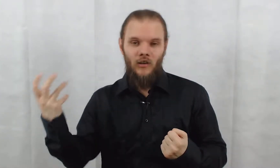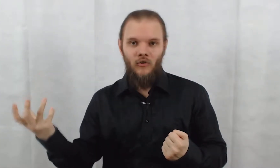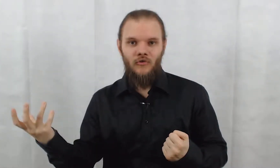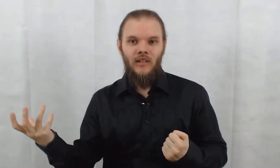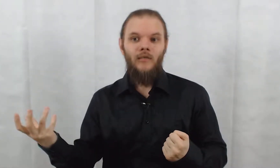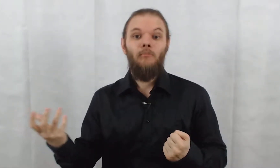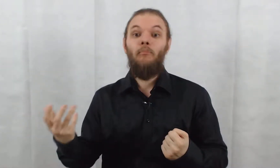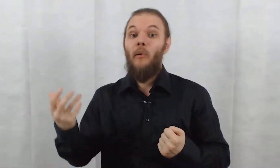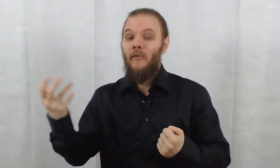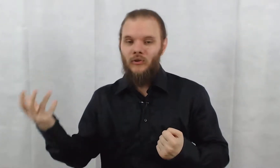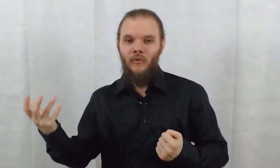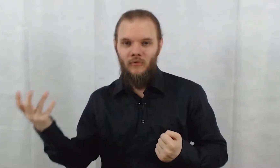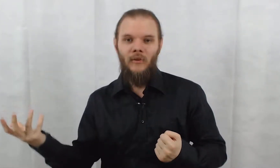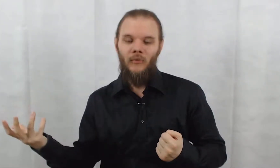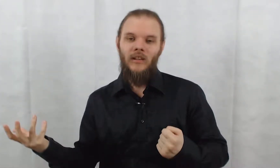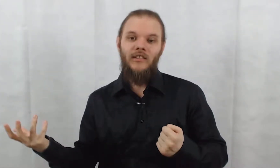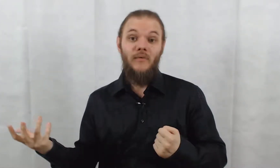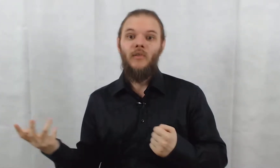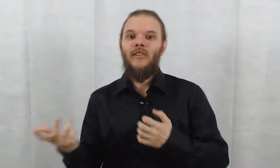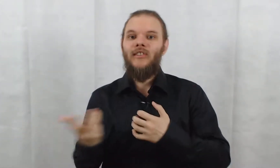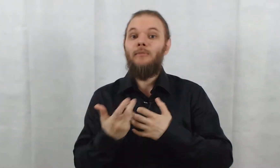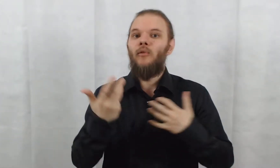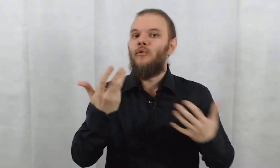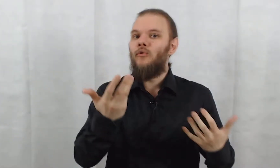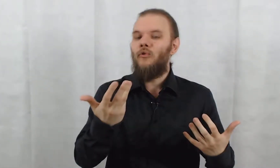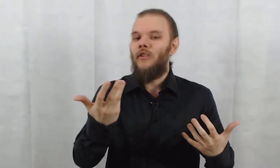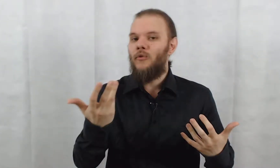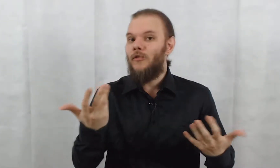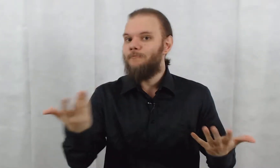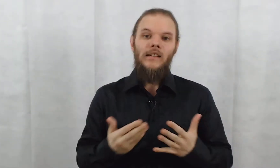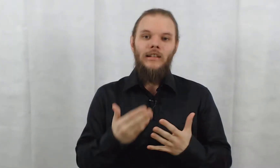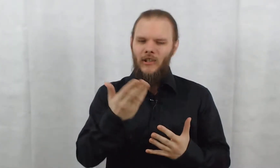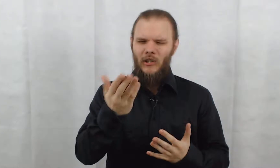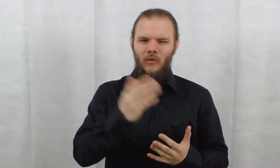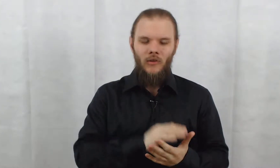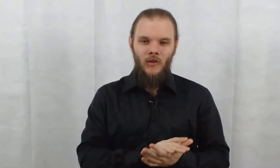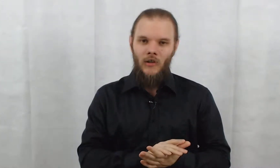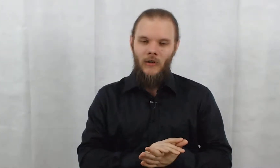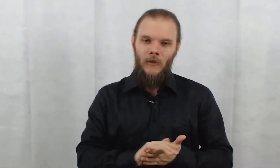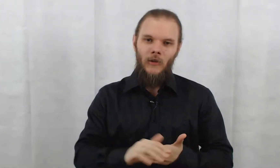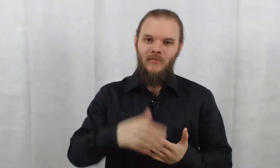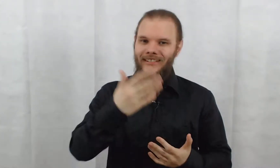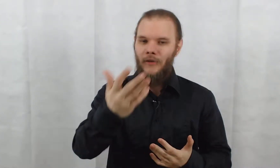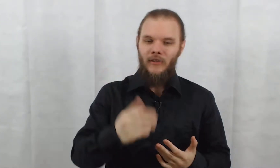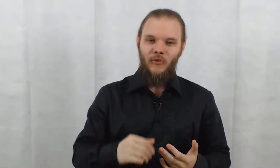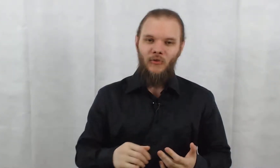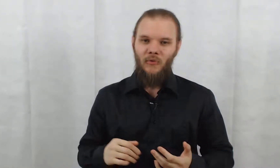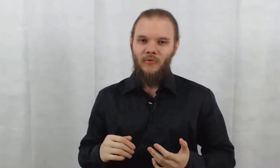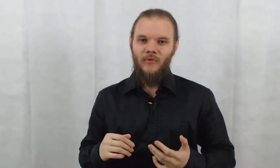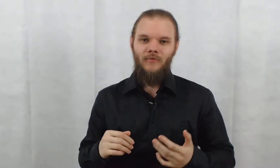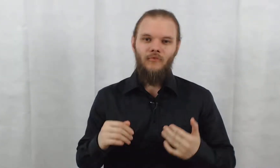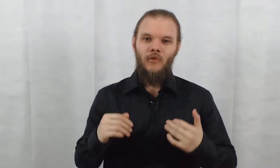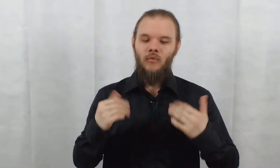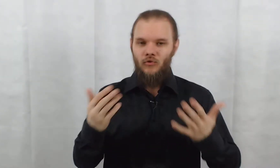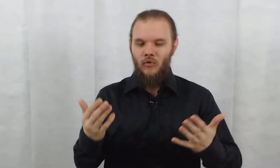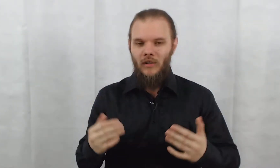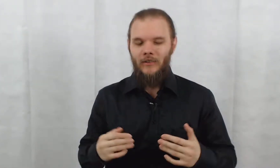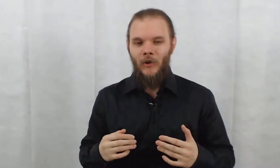le Green peuvent être vus de façon négative quand ils essaient de prendre le dessus sur les autres. D'ailleurs, il y a une petite réflexion de Woodrow là-dedans,